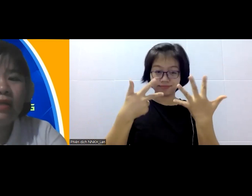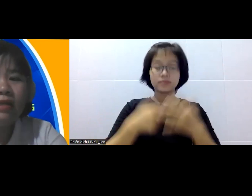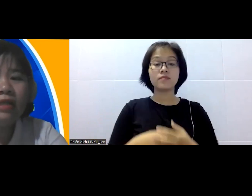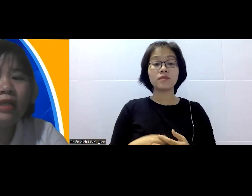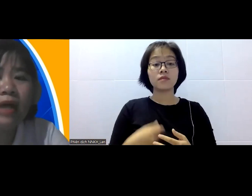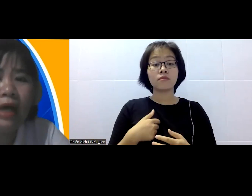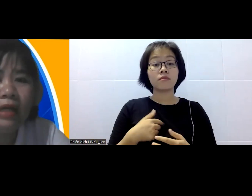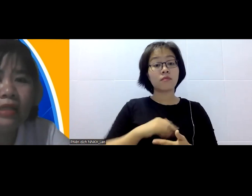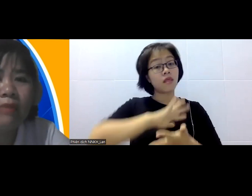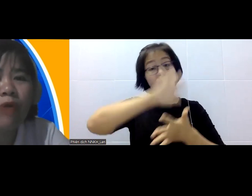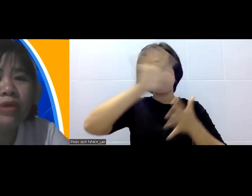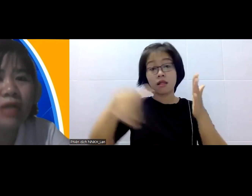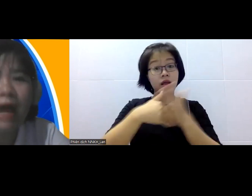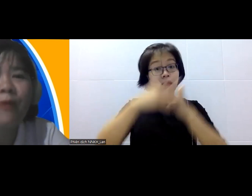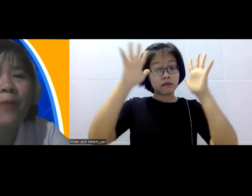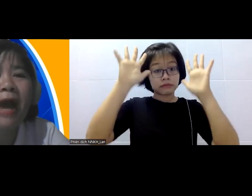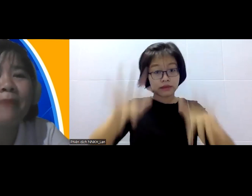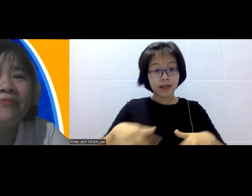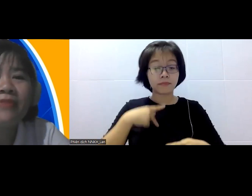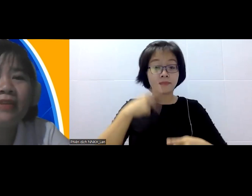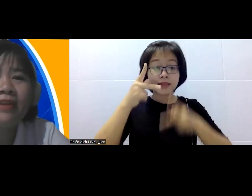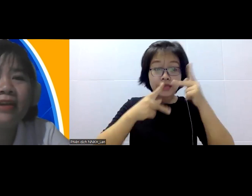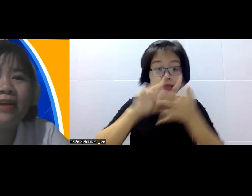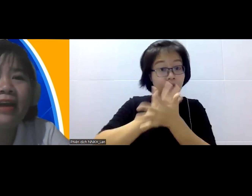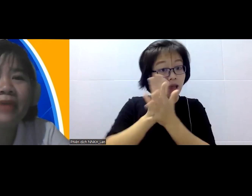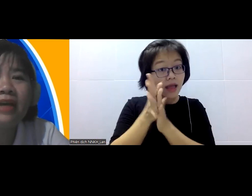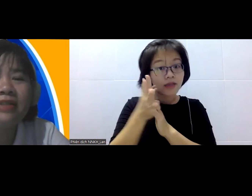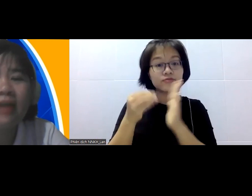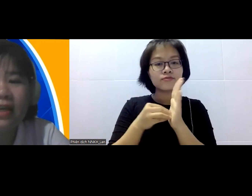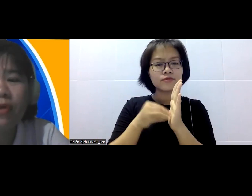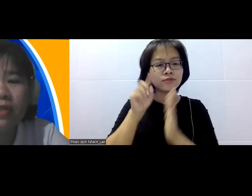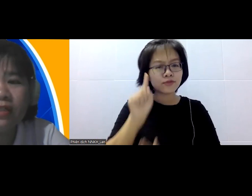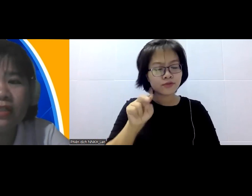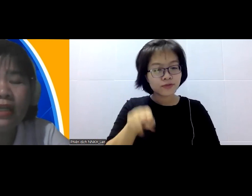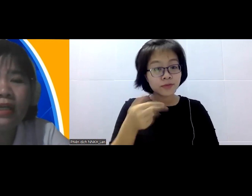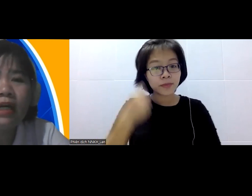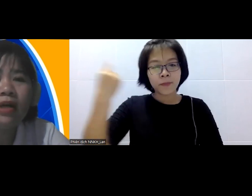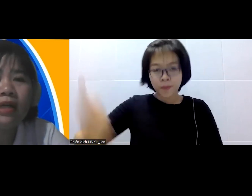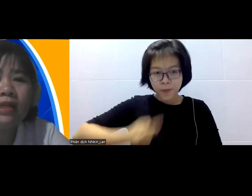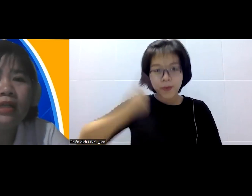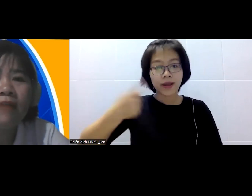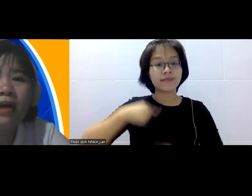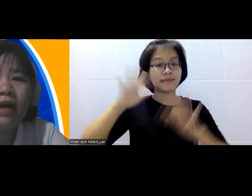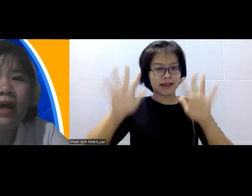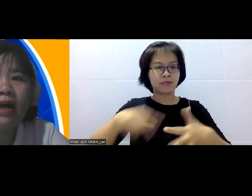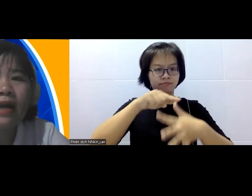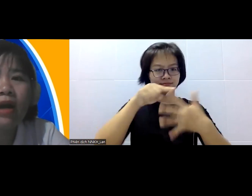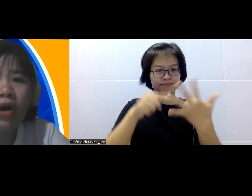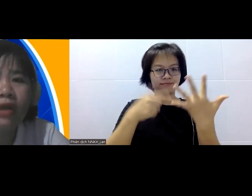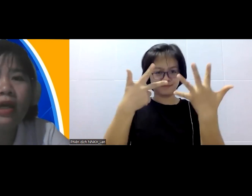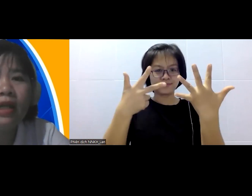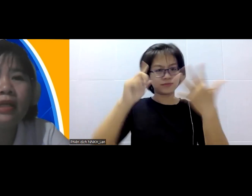vẹn như những gì đã kể nhưng mà hầu như ngày nào cũng có làm cho nên là là xin sẻ với mọi người thân nghĩ cái phần là